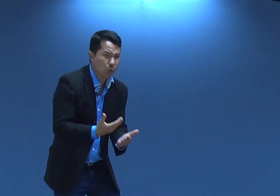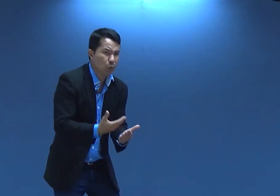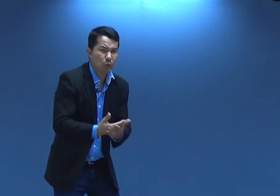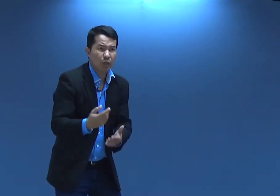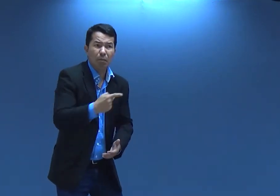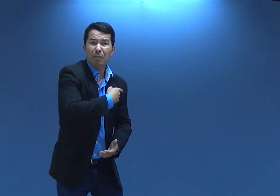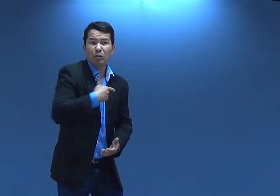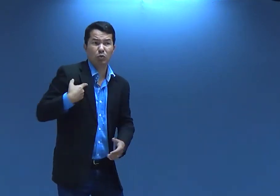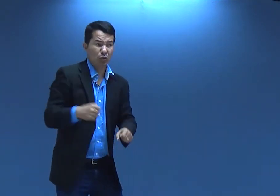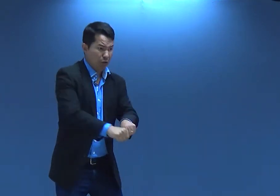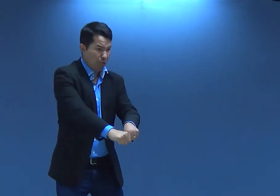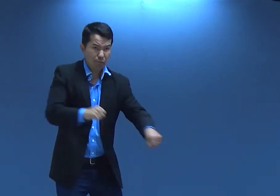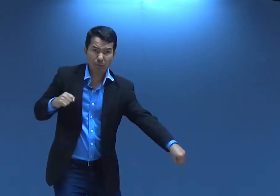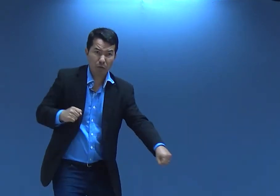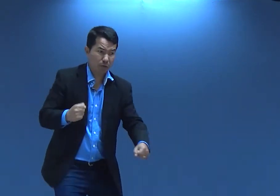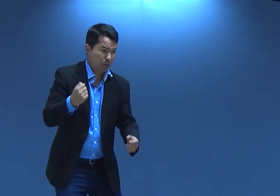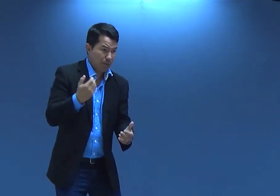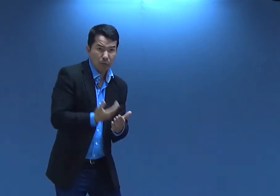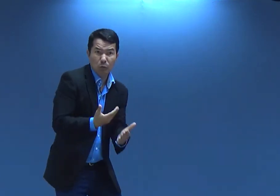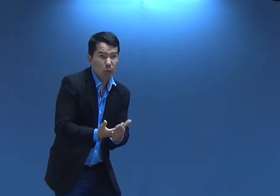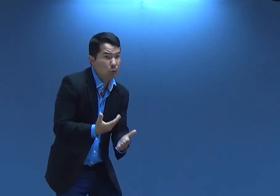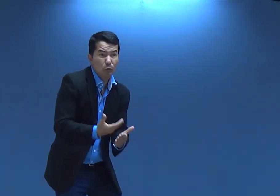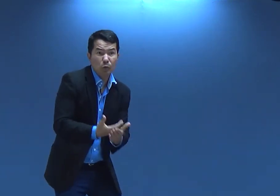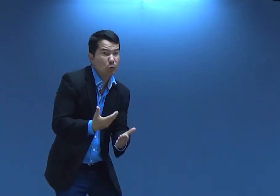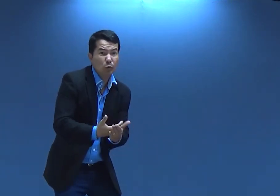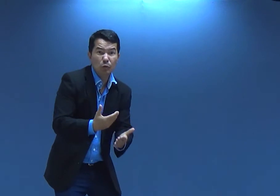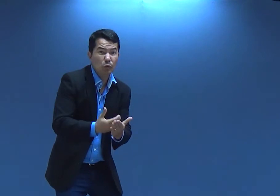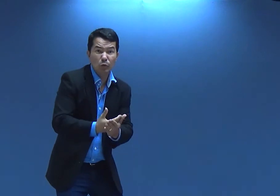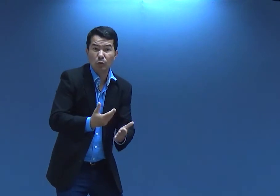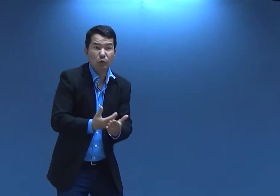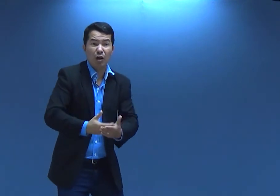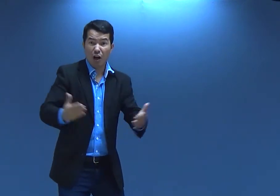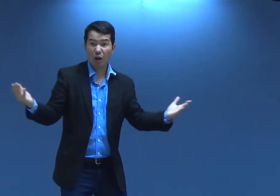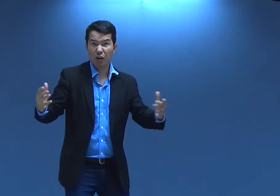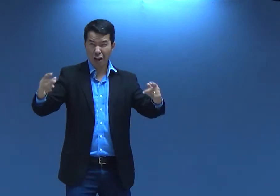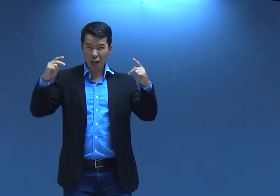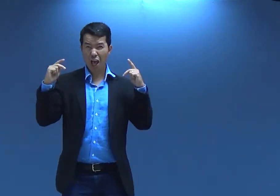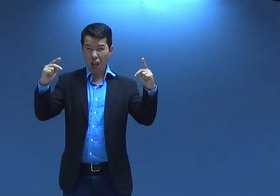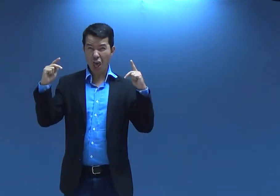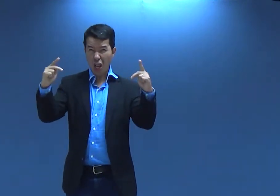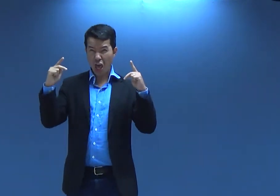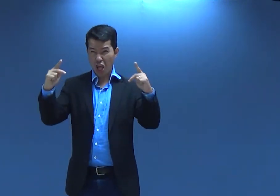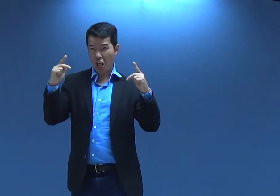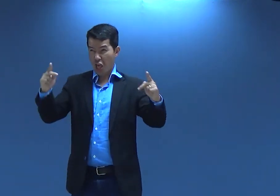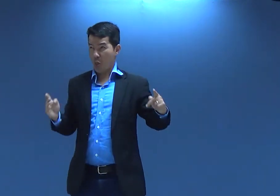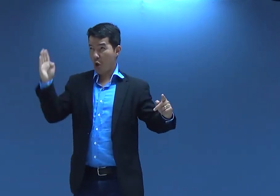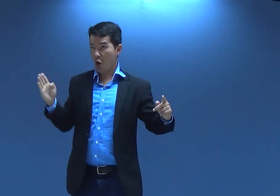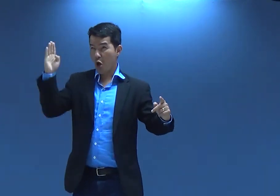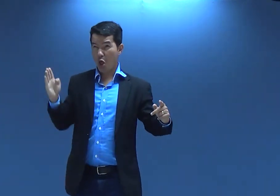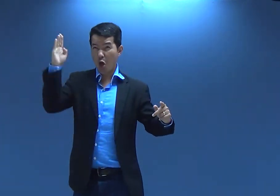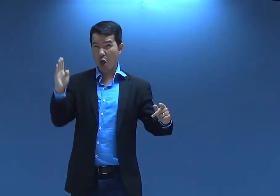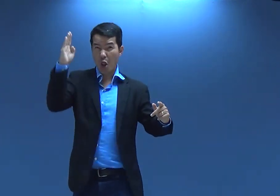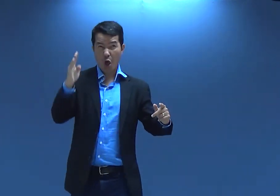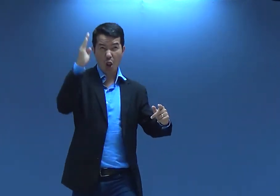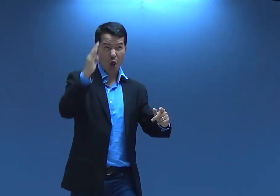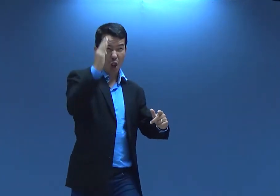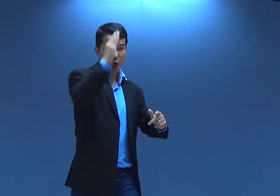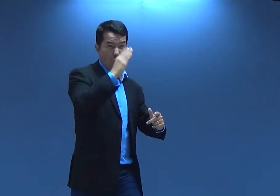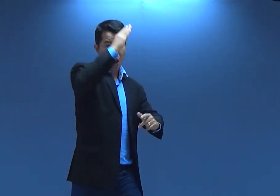seminário ele se formou como pastor ele estudou e agora ele é um grande pregador ele